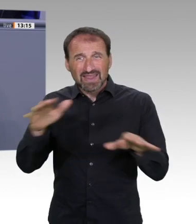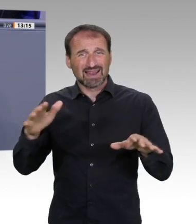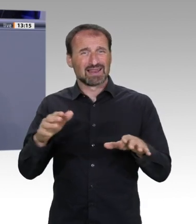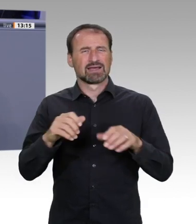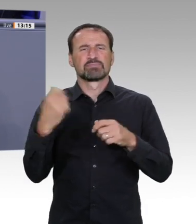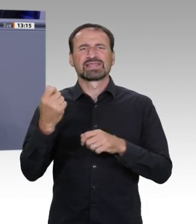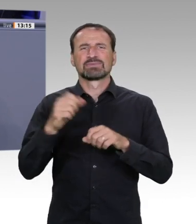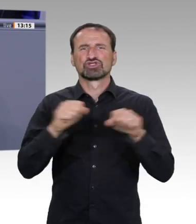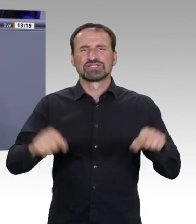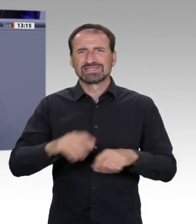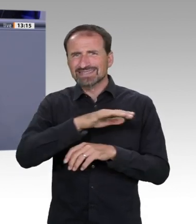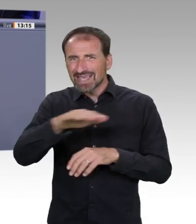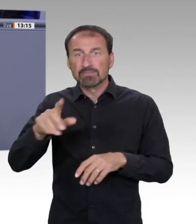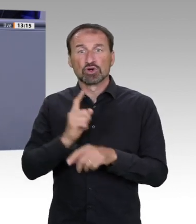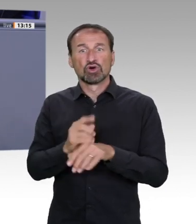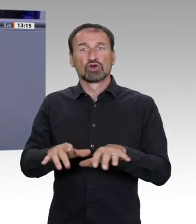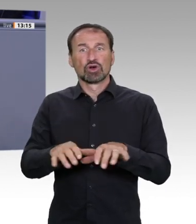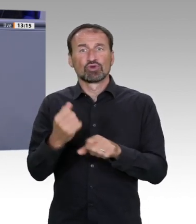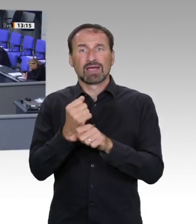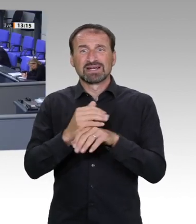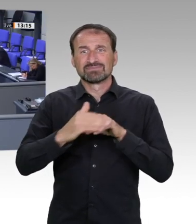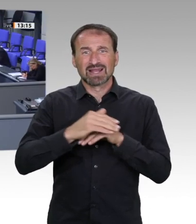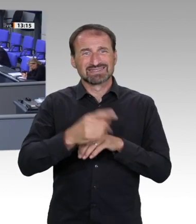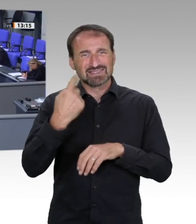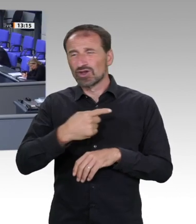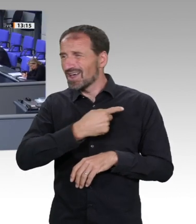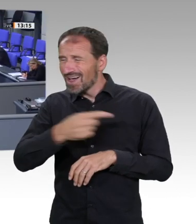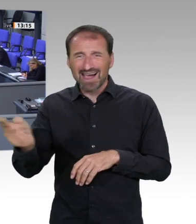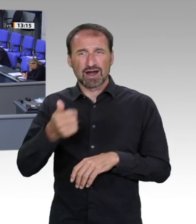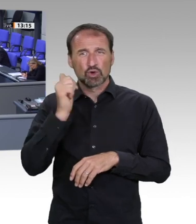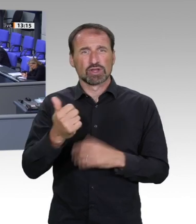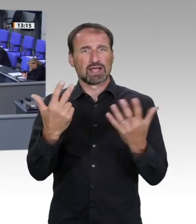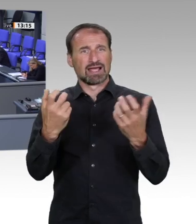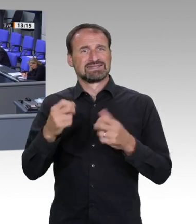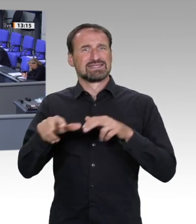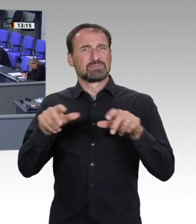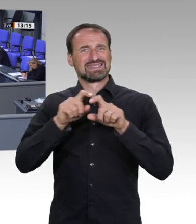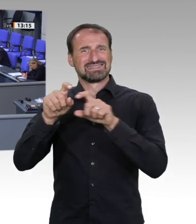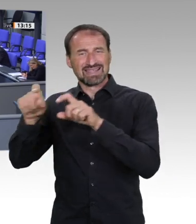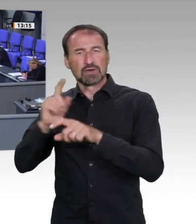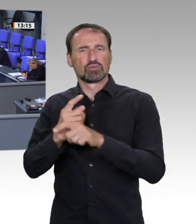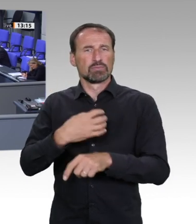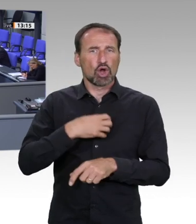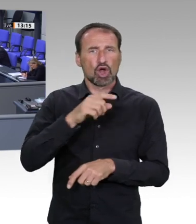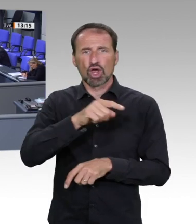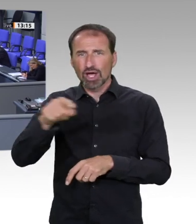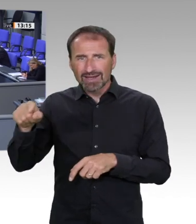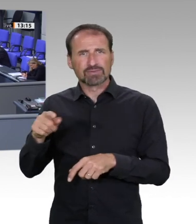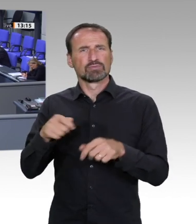das ist die totale Bankrotterklärung. Aber immerhin eine Branche verdient prima am Rundumversagen der Regierung,